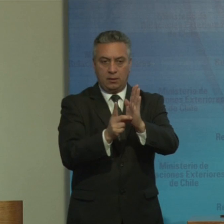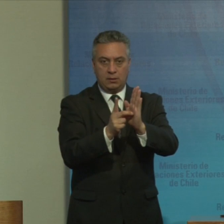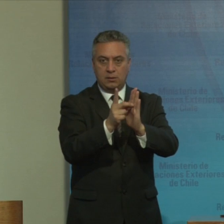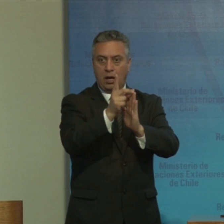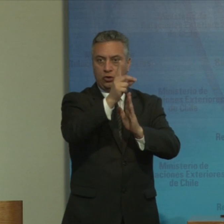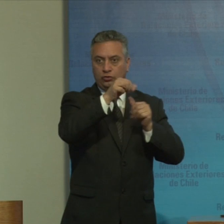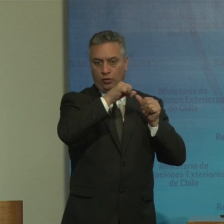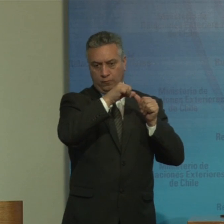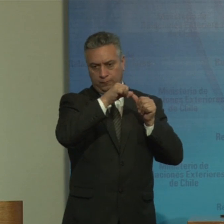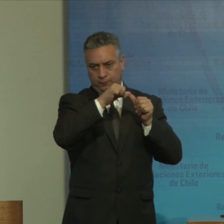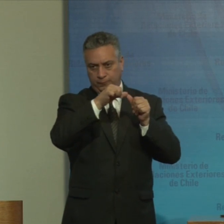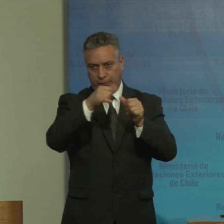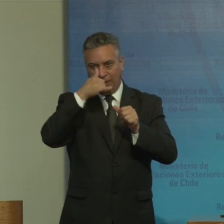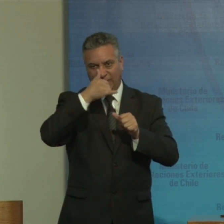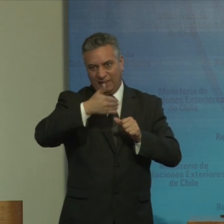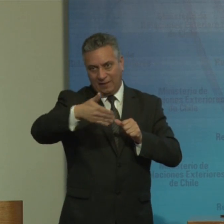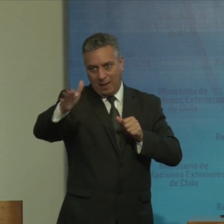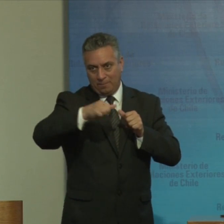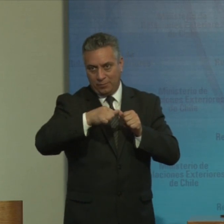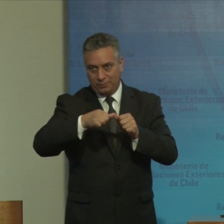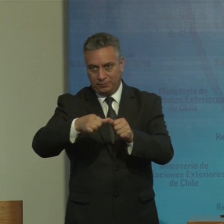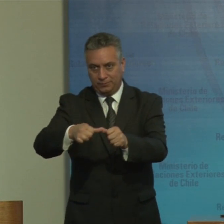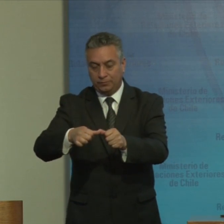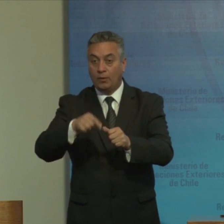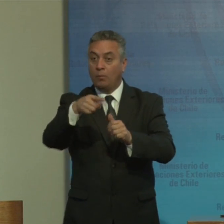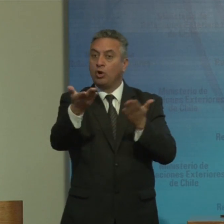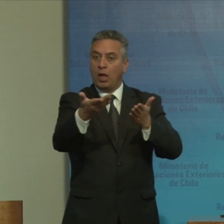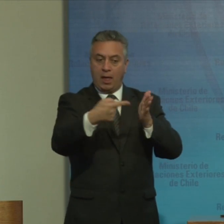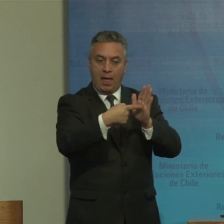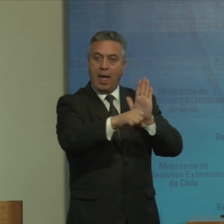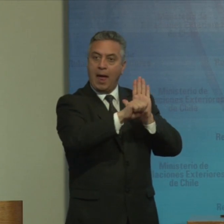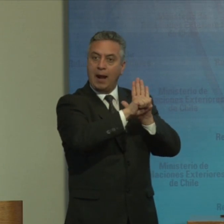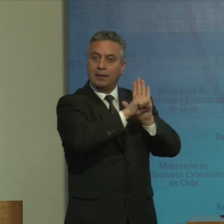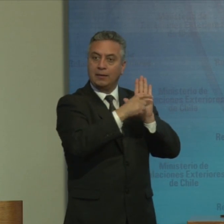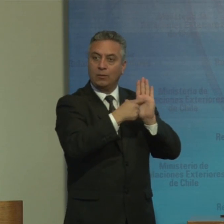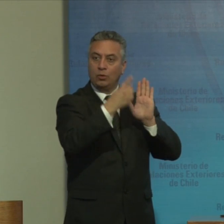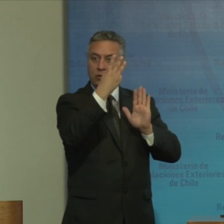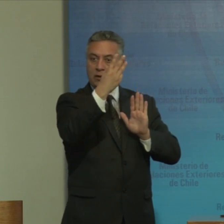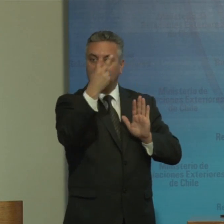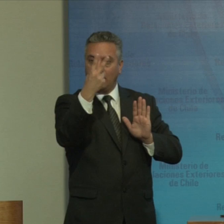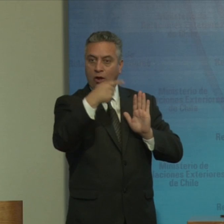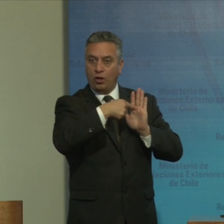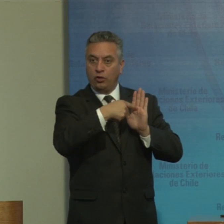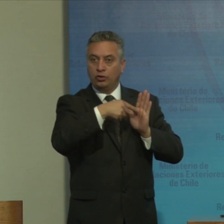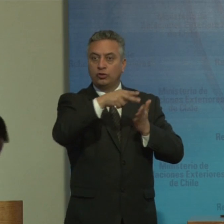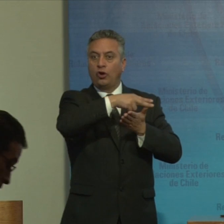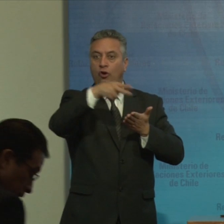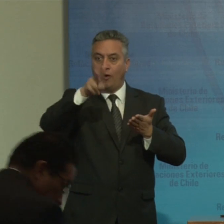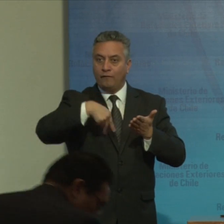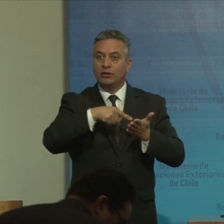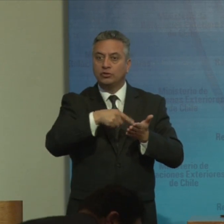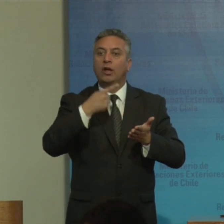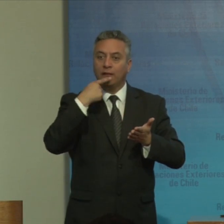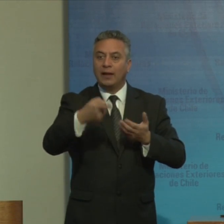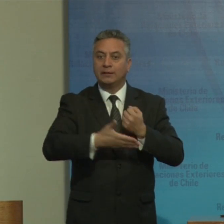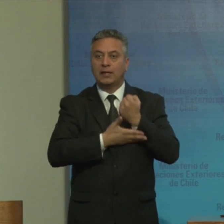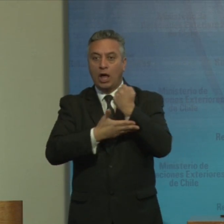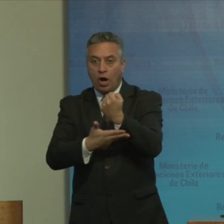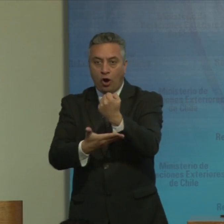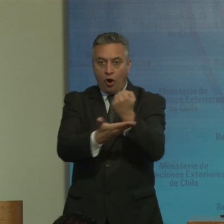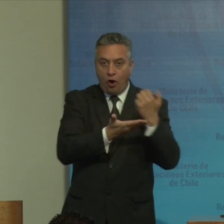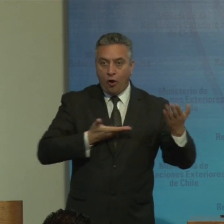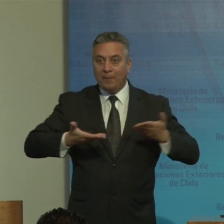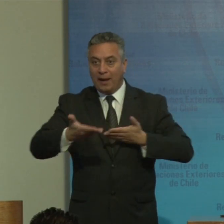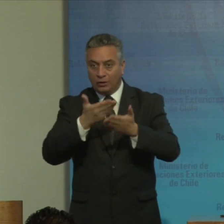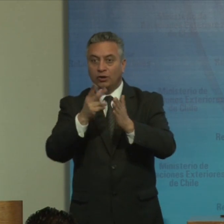¿por qué? porque en el artículo 32 de la convención el artículo vela que la cooperación y el desarrollo